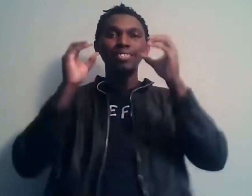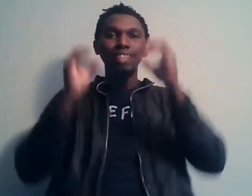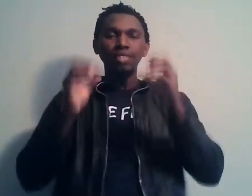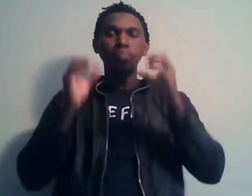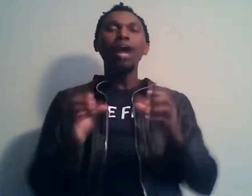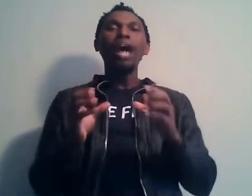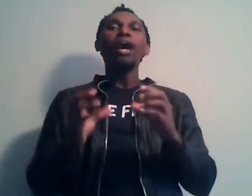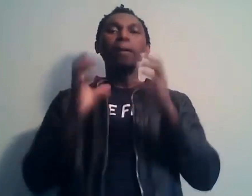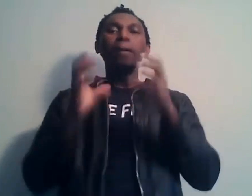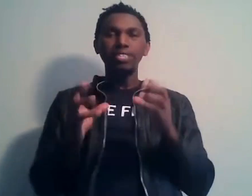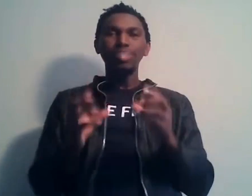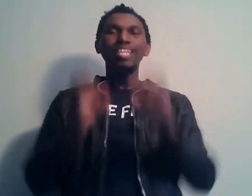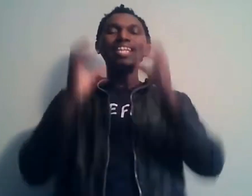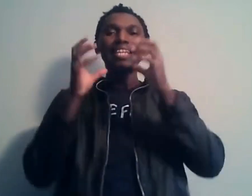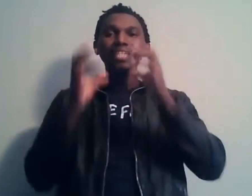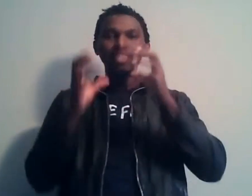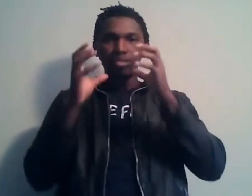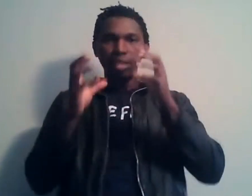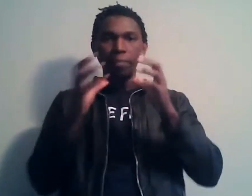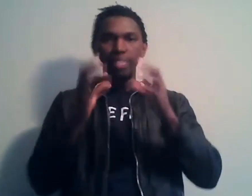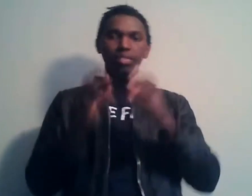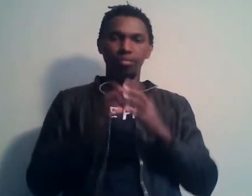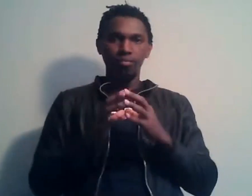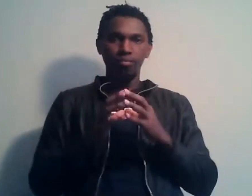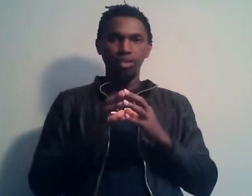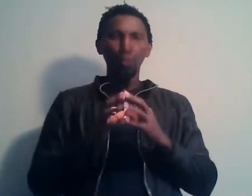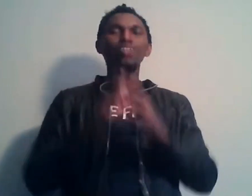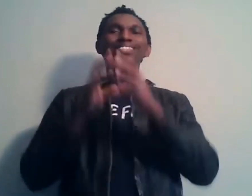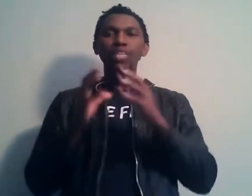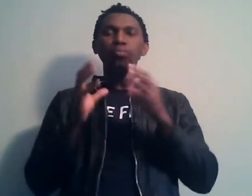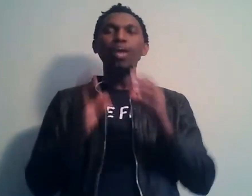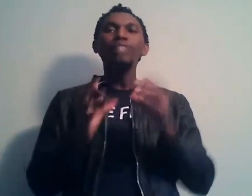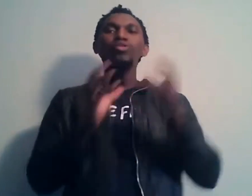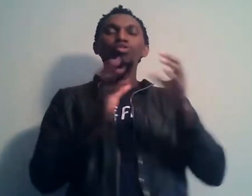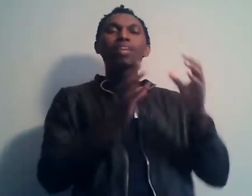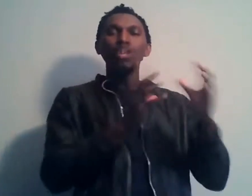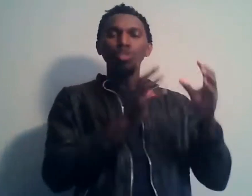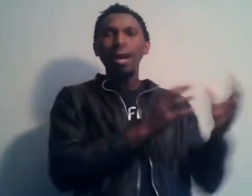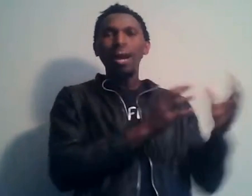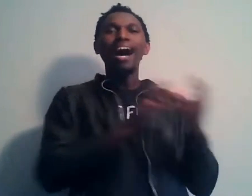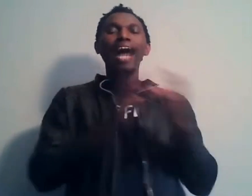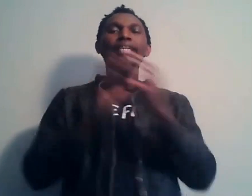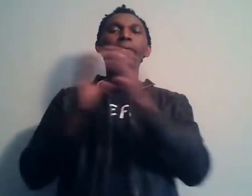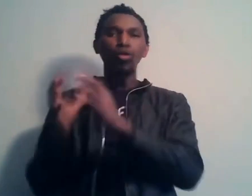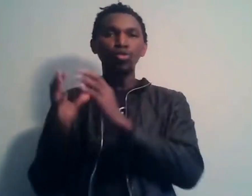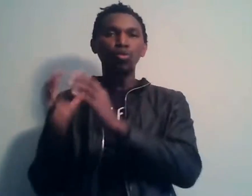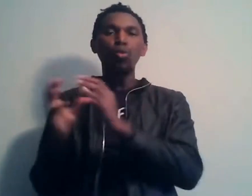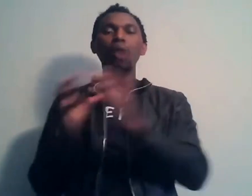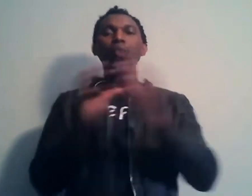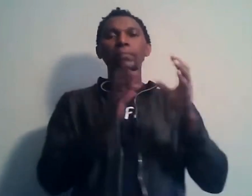diaspora représente l'élite d'un pays. Une diaspora ne se mélange pas à n'importe quoi ou à n